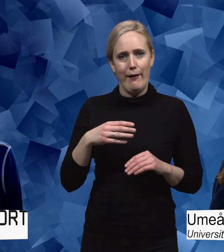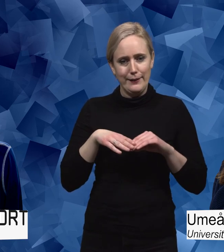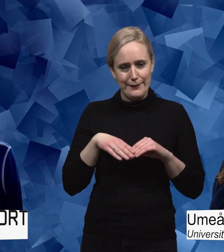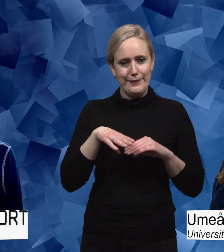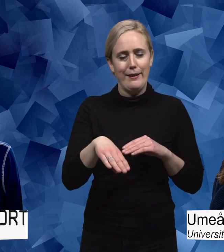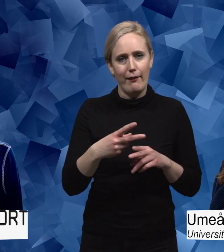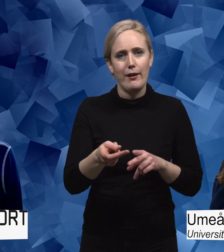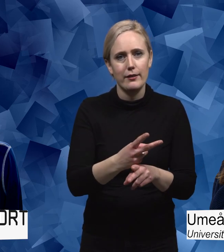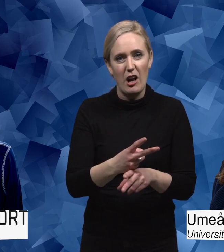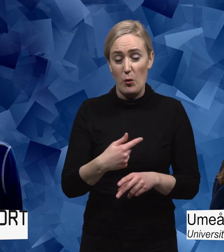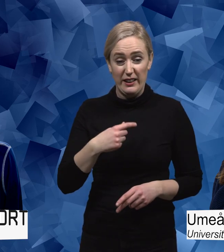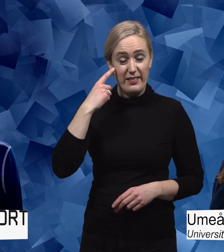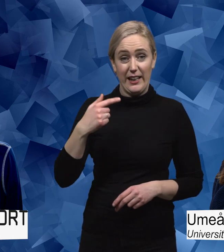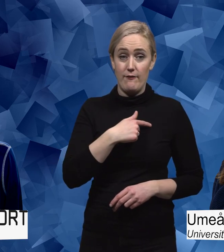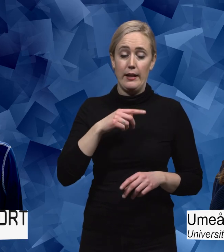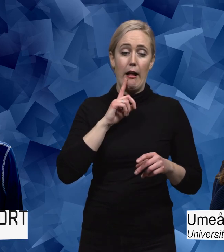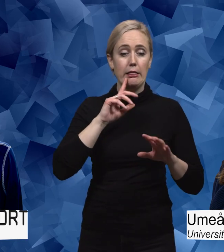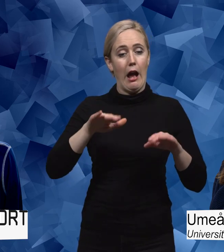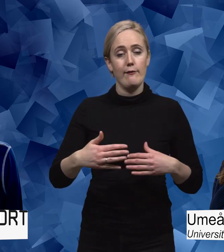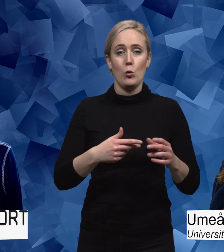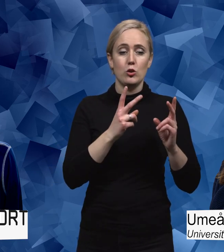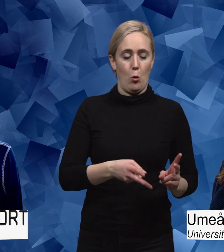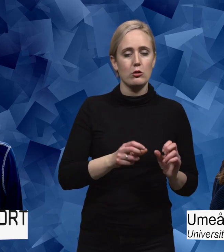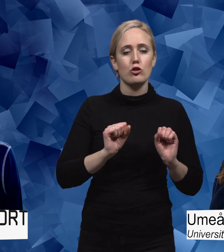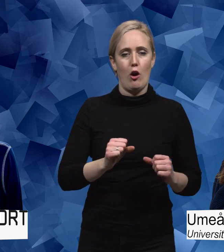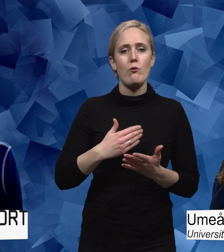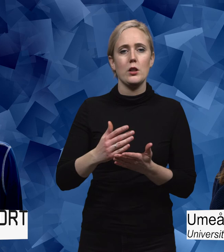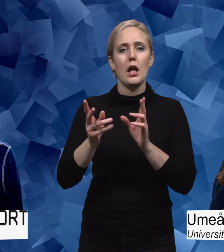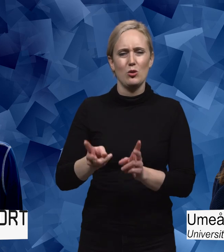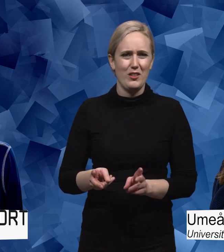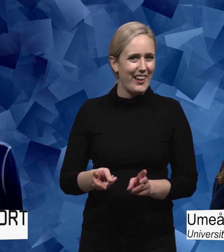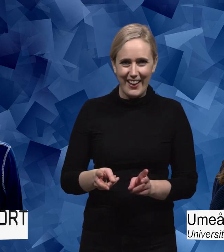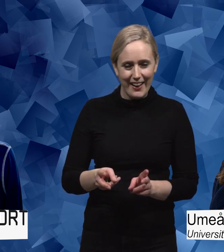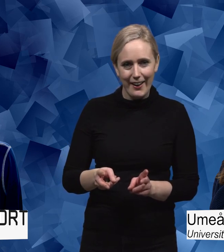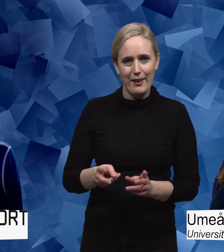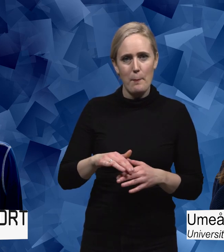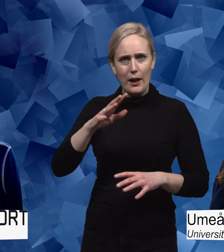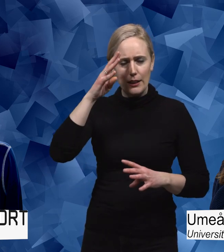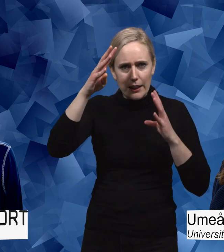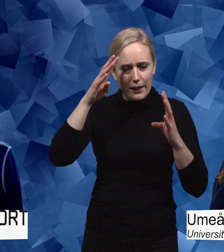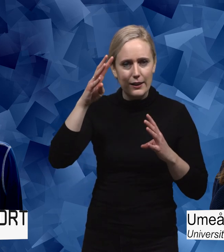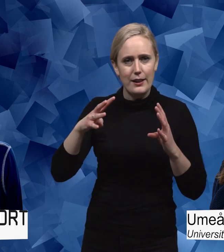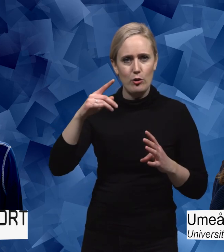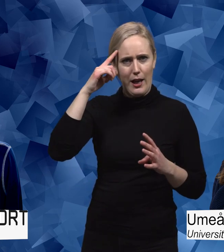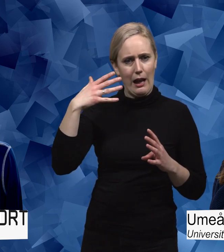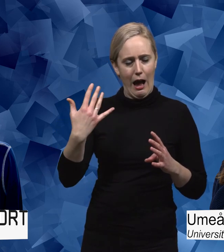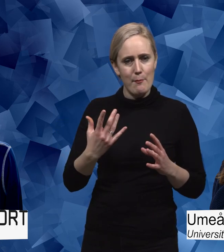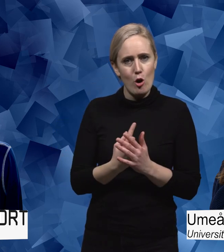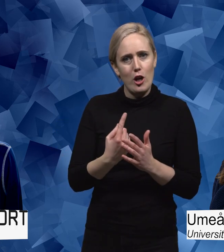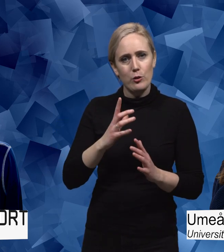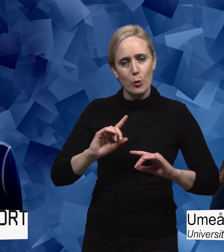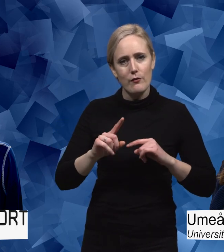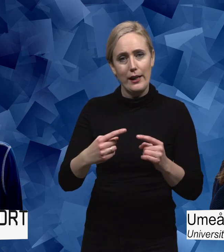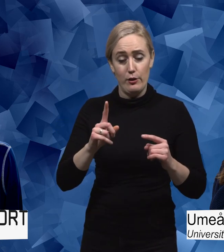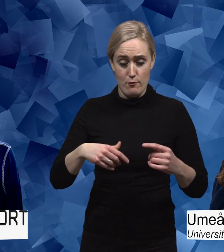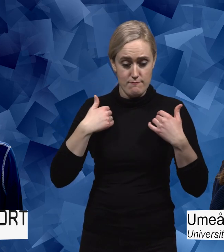som är så här har vi alltid gjort och så här ska det alltid vara. Och vara kreativ och också se det som en utvecklingsmöjlighet. Både för mig